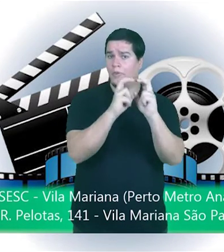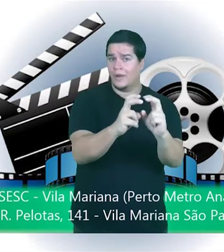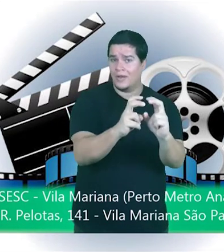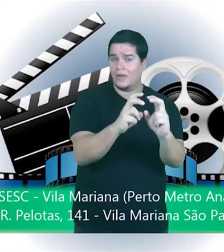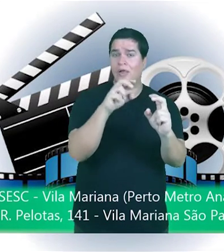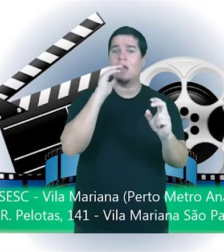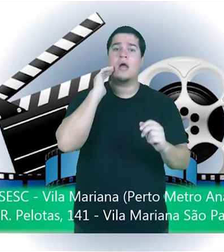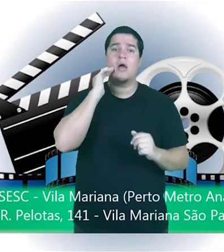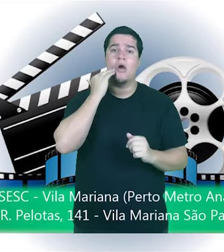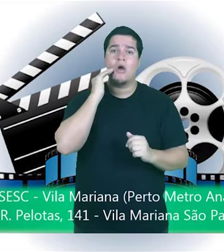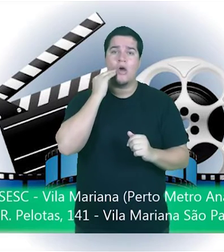141.